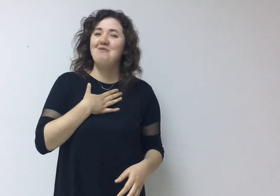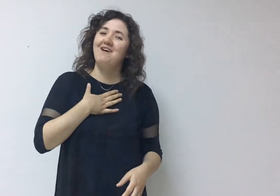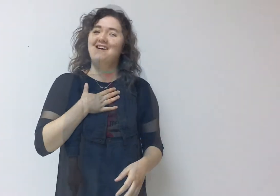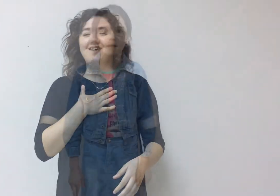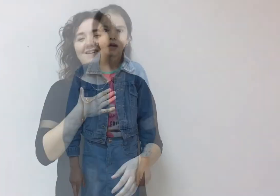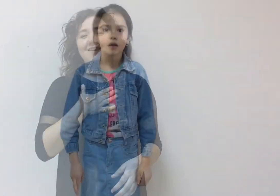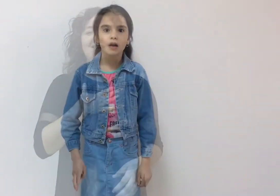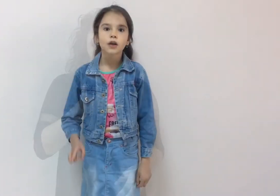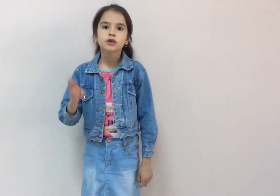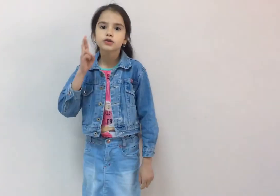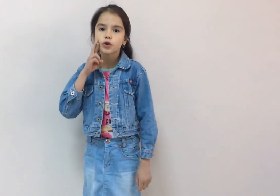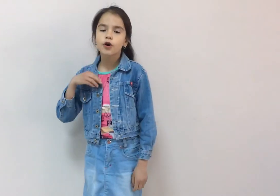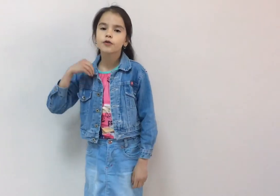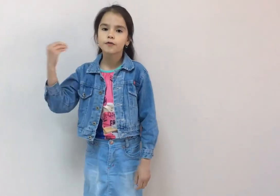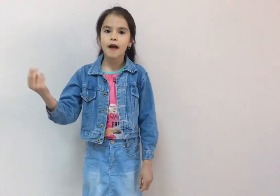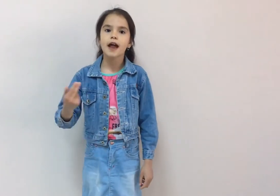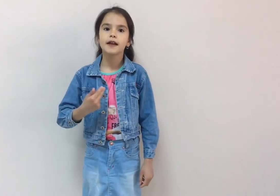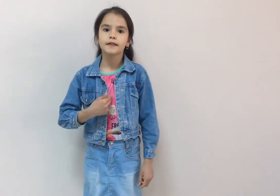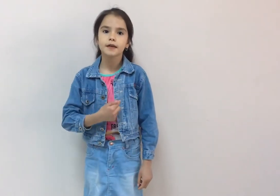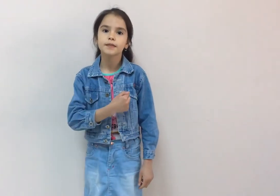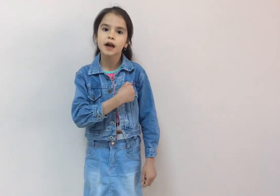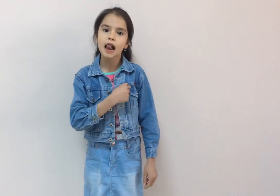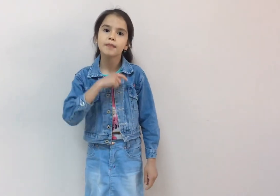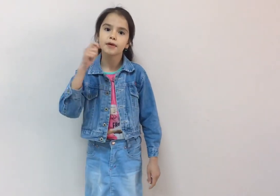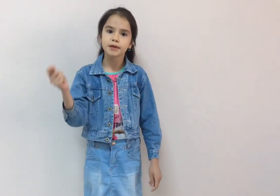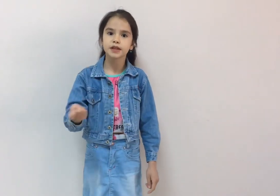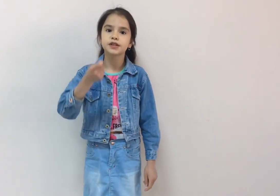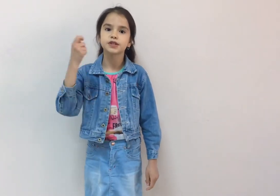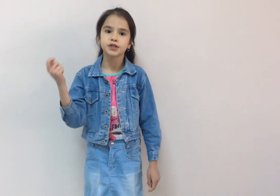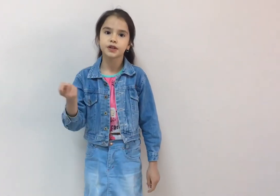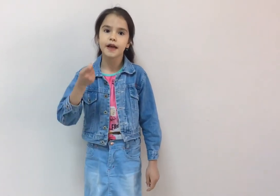Son derdim kalbimin işine,